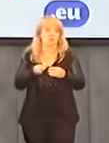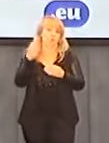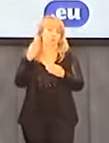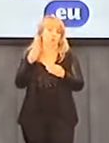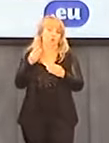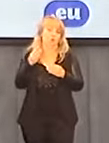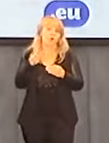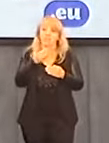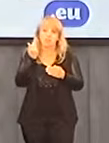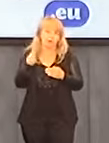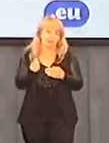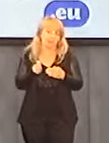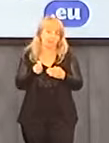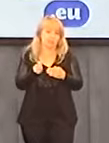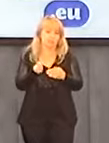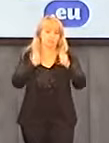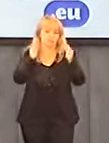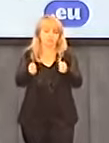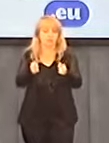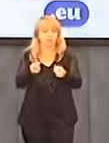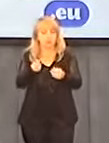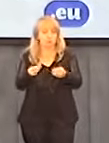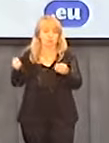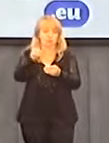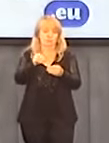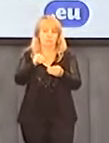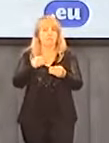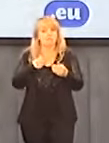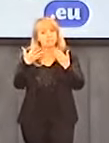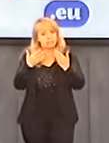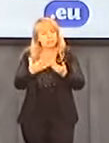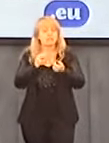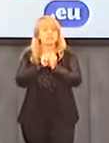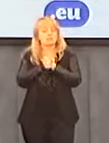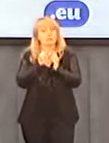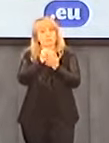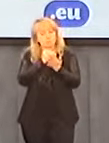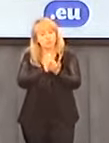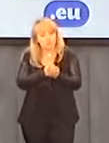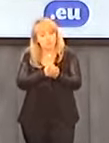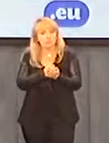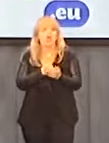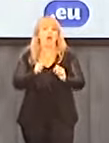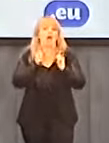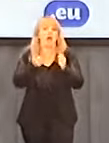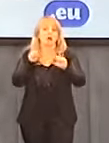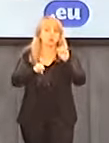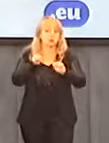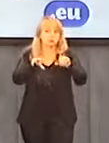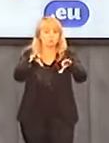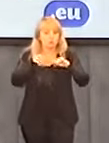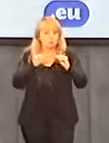nie jest stać, żeby ujścić wysoką opłatę. Więc myślę, że zaproponujemy też zmianę przepisów w tym zakresie, aby